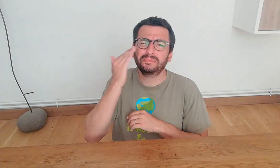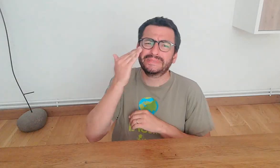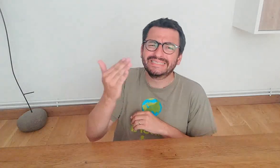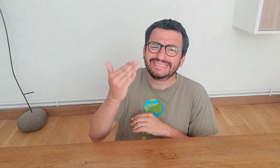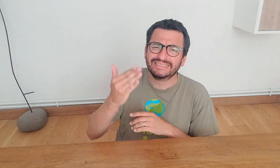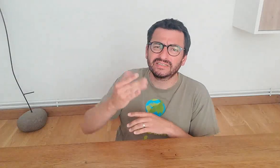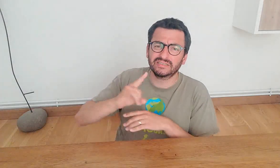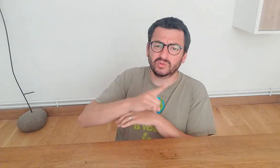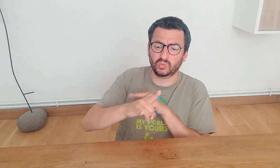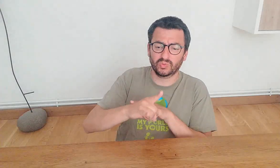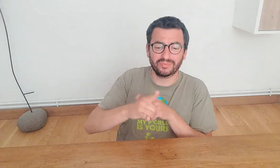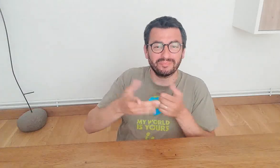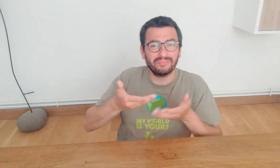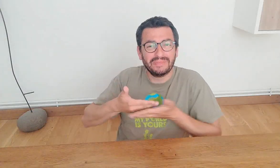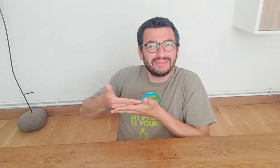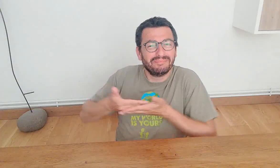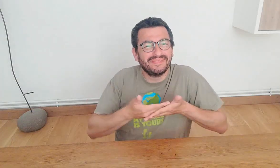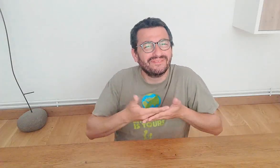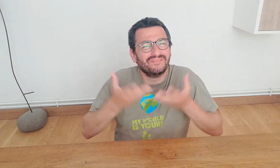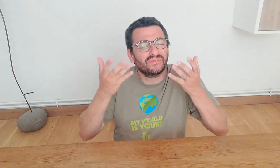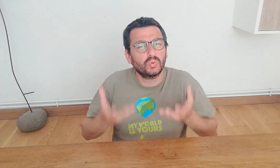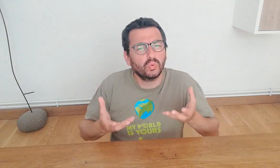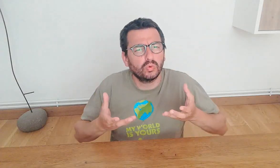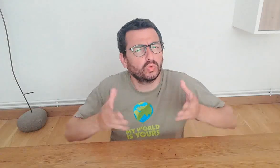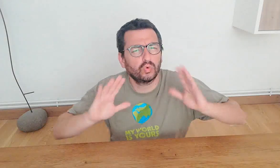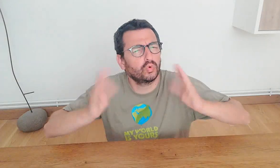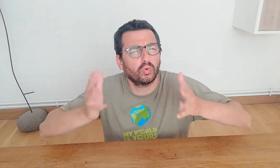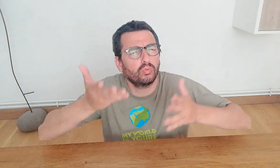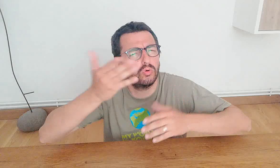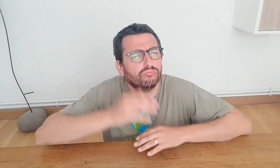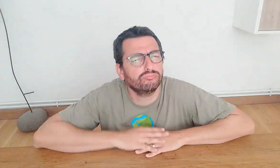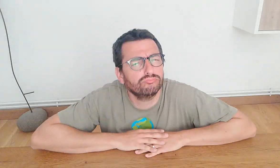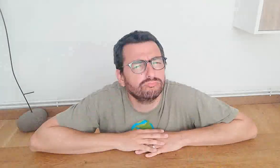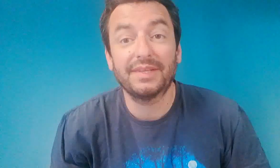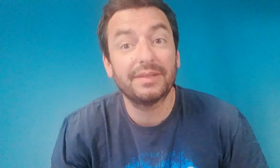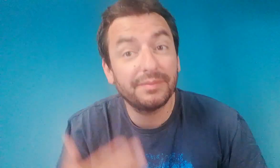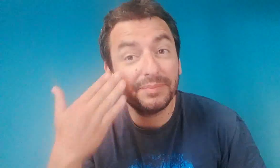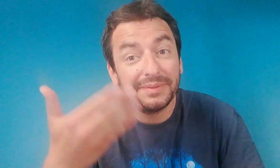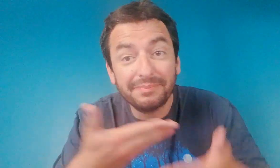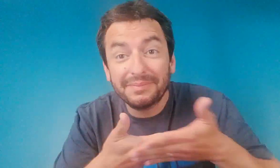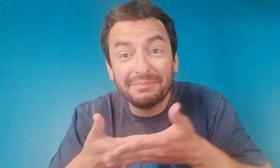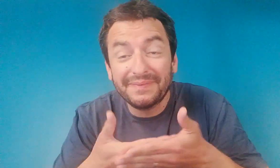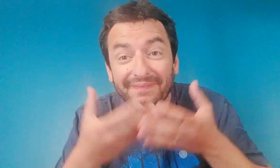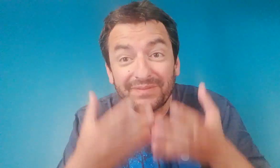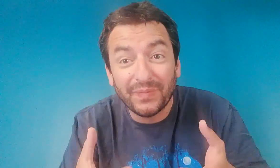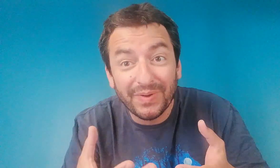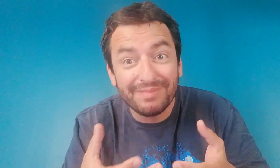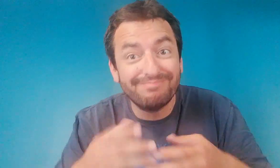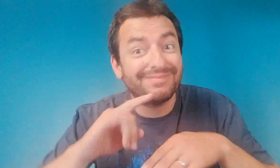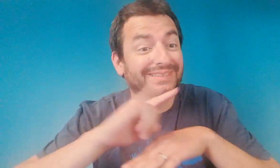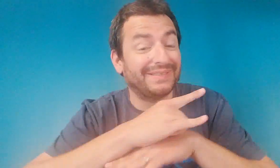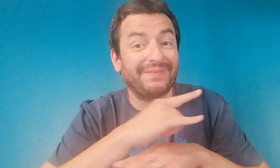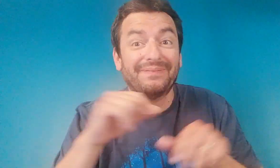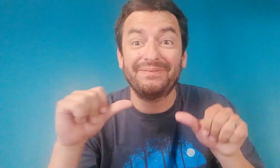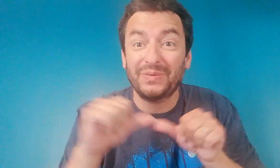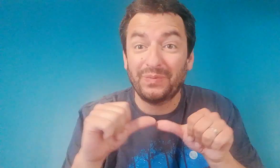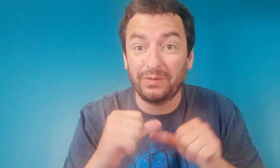s'il a envie de faire des bébés, comment est-ce que ça se passe ? Si les escargots souhaitent faire des bébés,